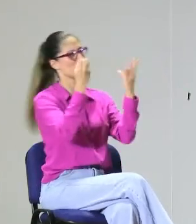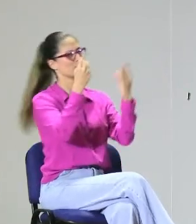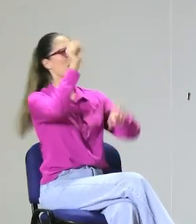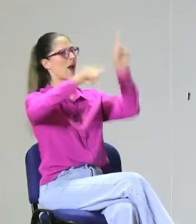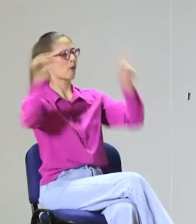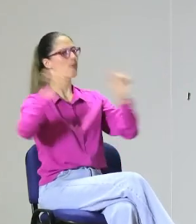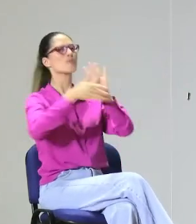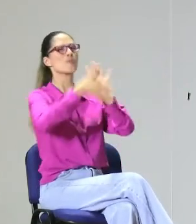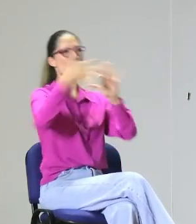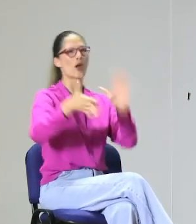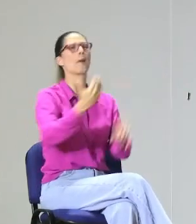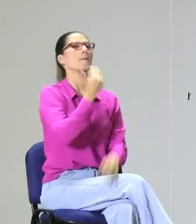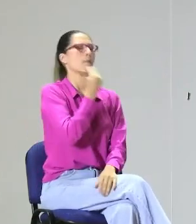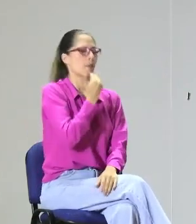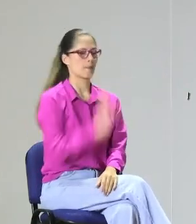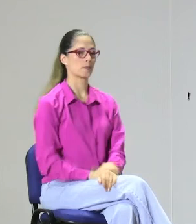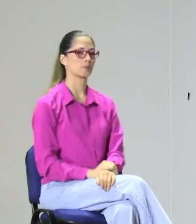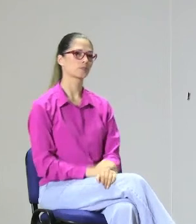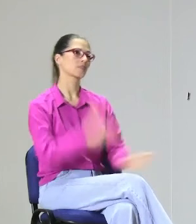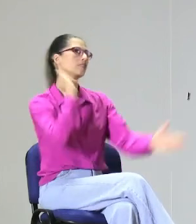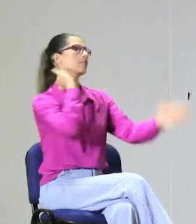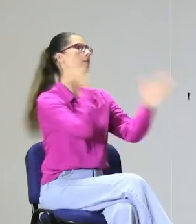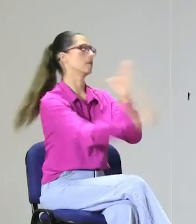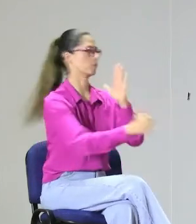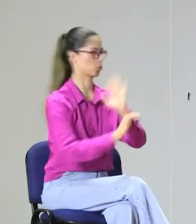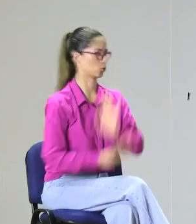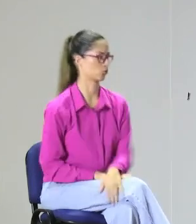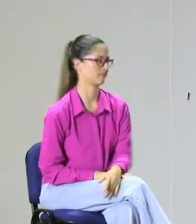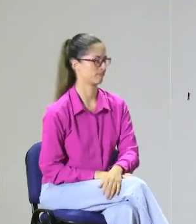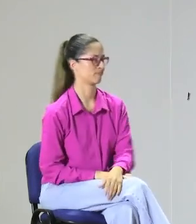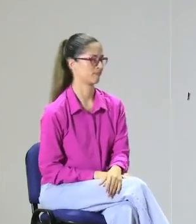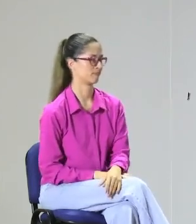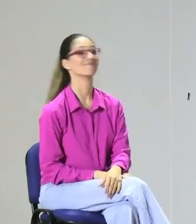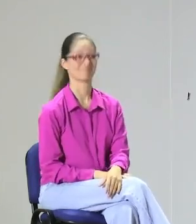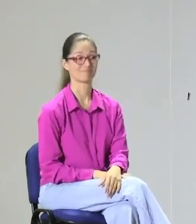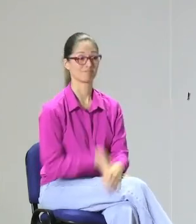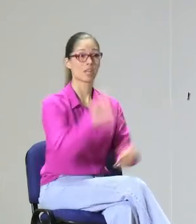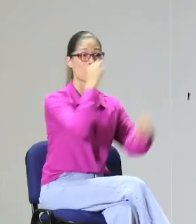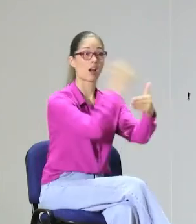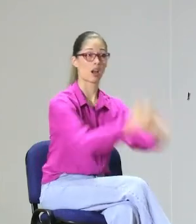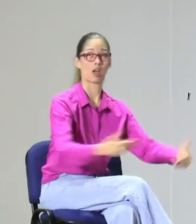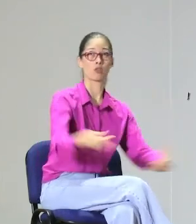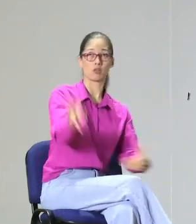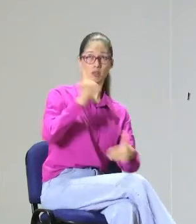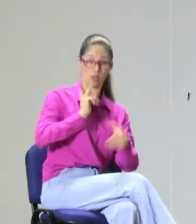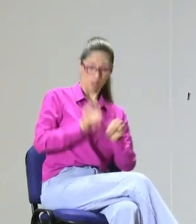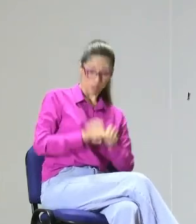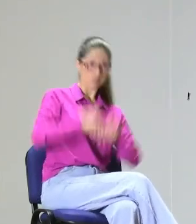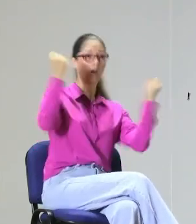Y también hay que tener mucho cuidado porque muchas veces muchos modelos lingüísticos, por ejemplo, son